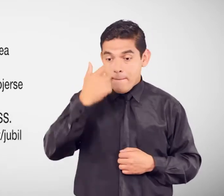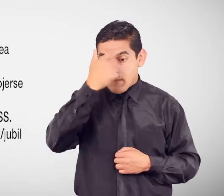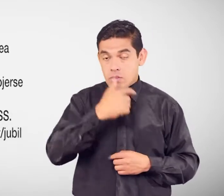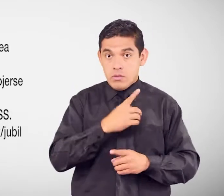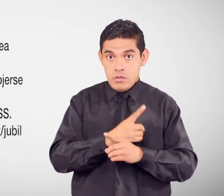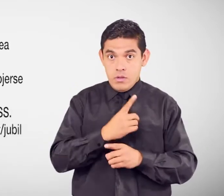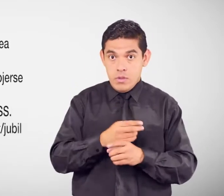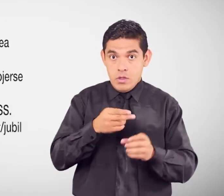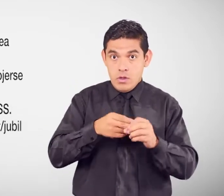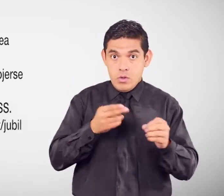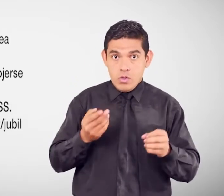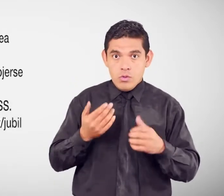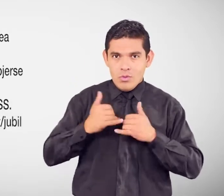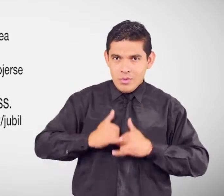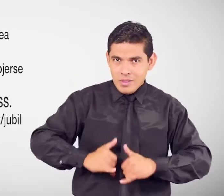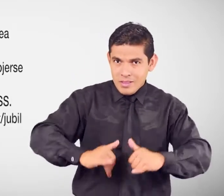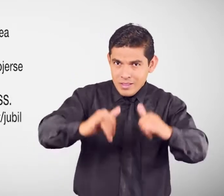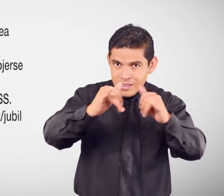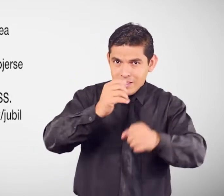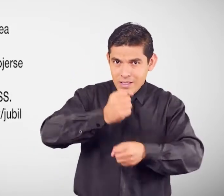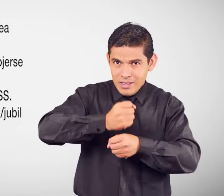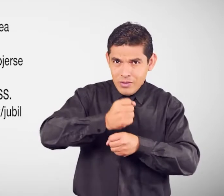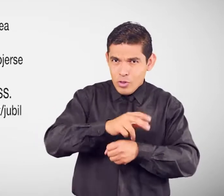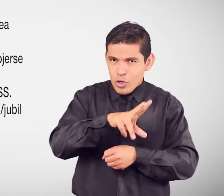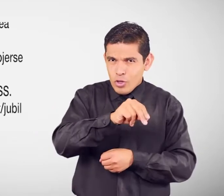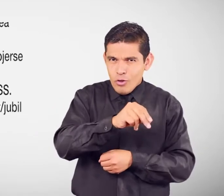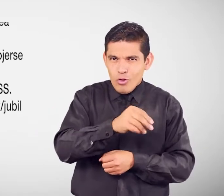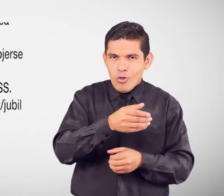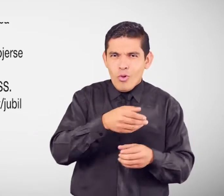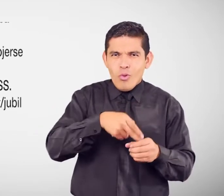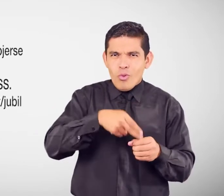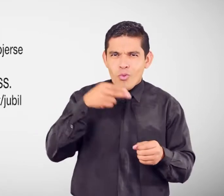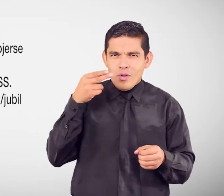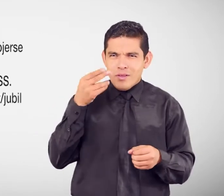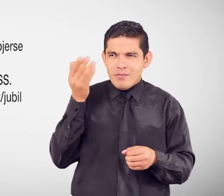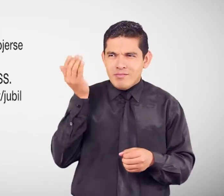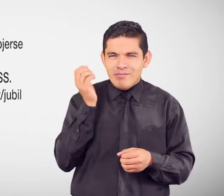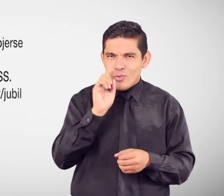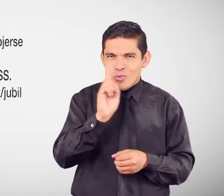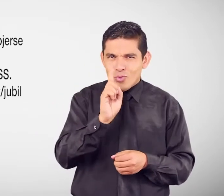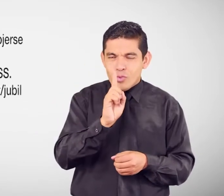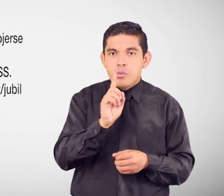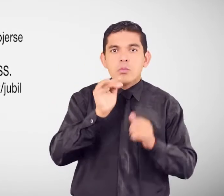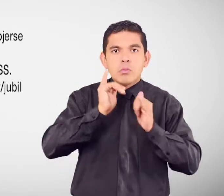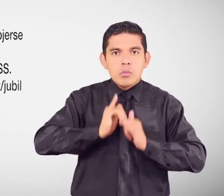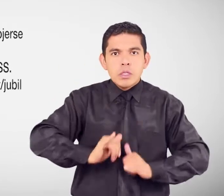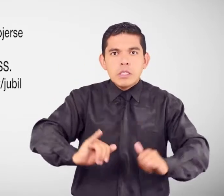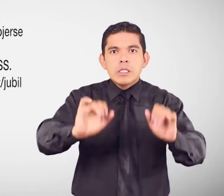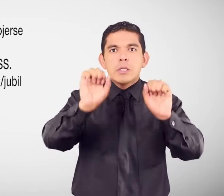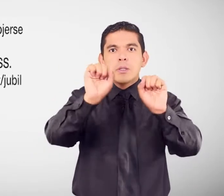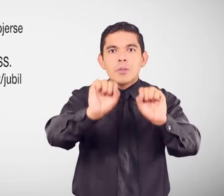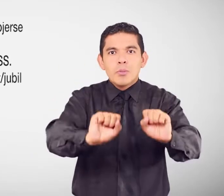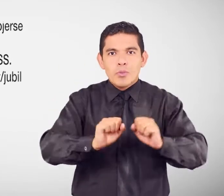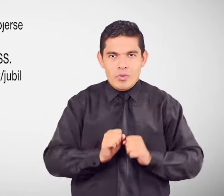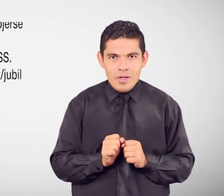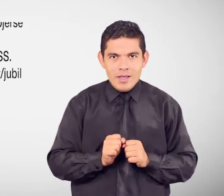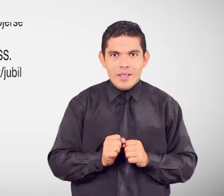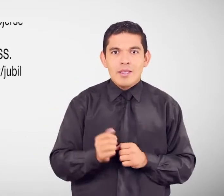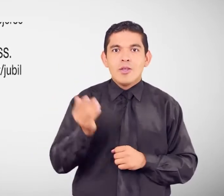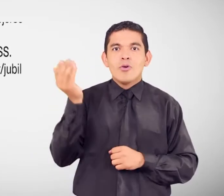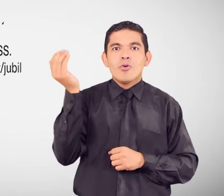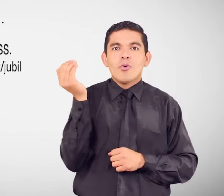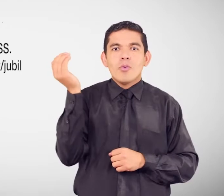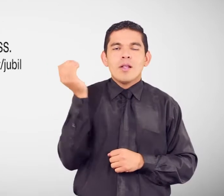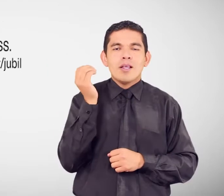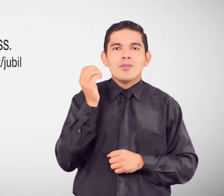laborando Y no acogerse a la jubilación por discapacidad Podrá acogerse a la jubilación ordinaria por vejez De